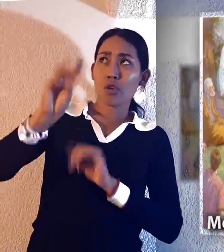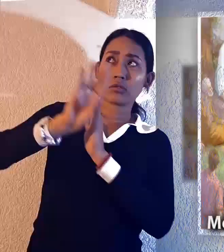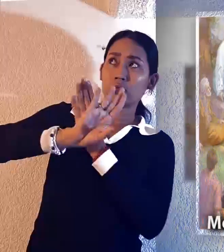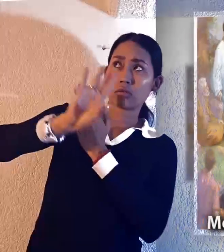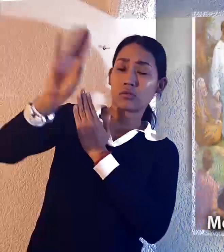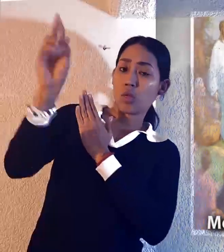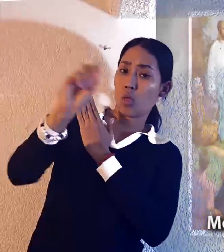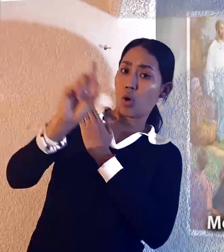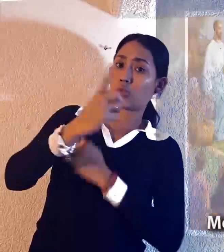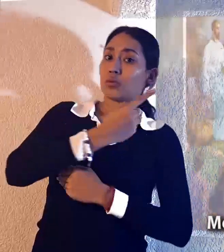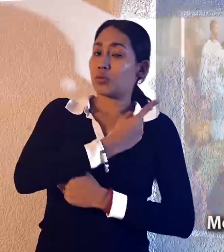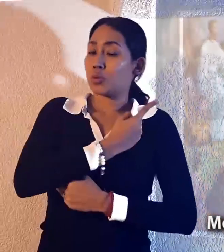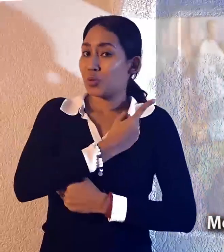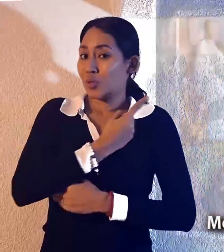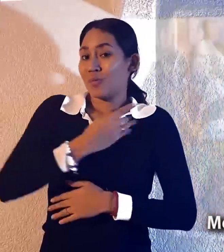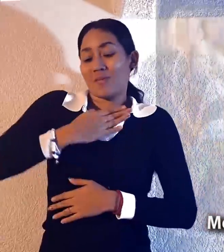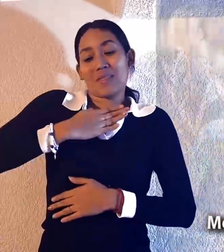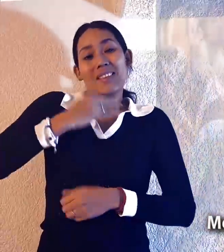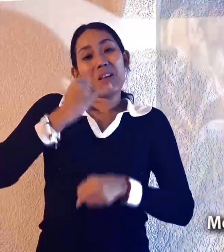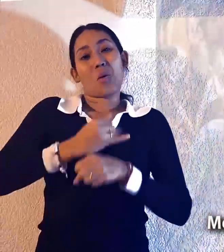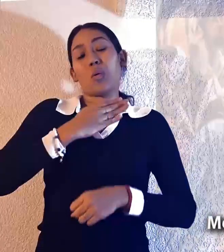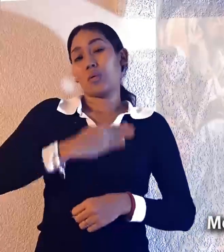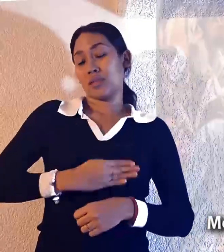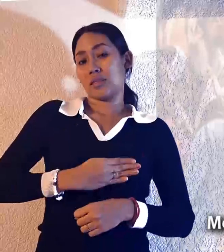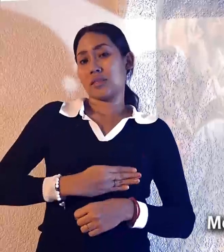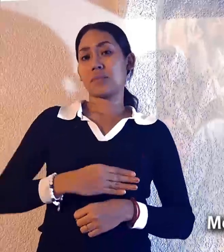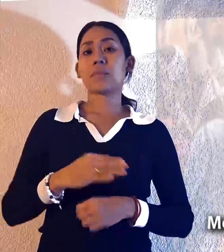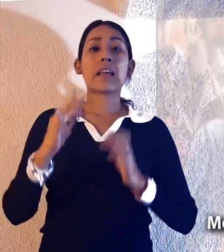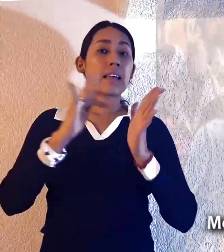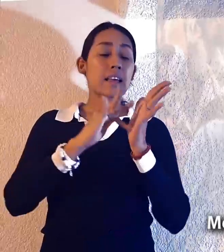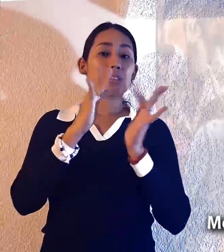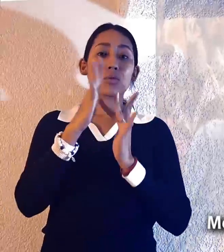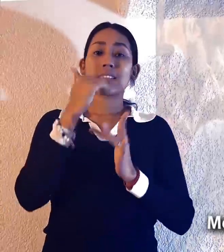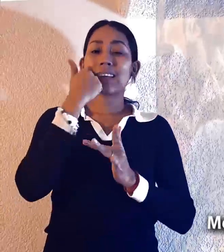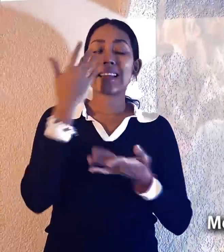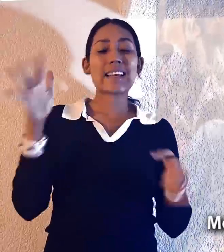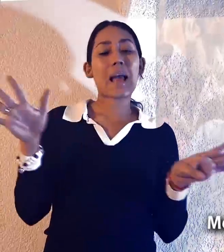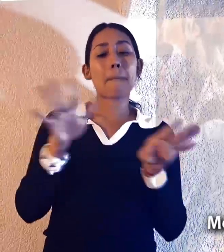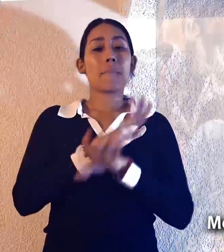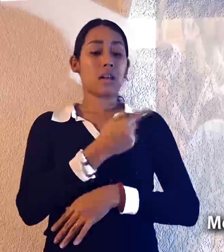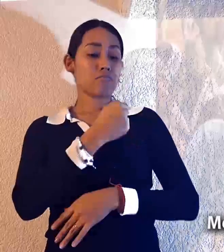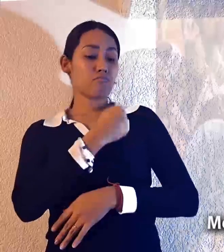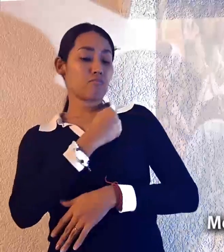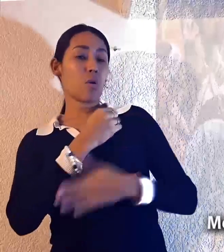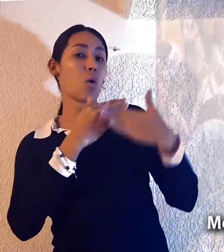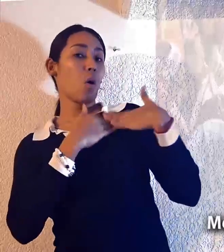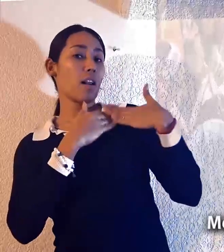quedarán solo en sus injusticias. Lo que busca Jesús es el cambio de corazón.